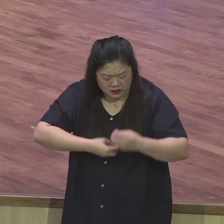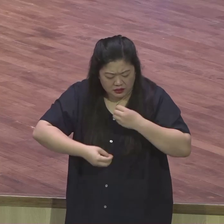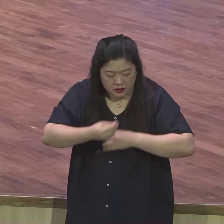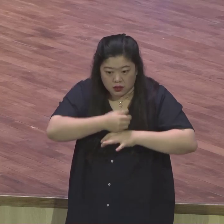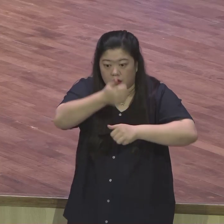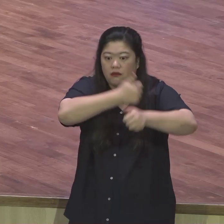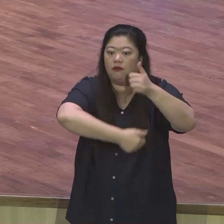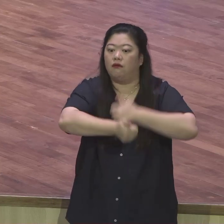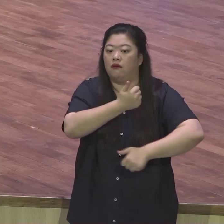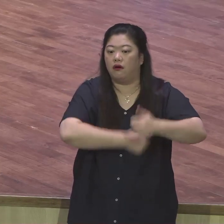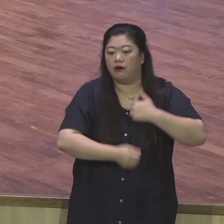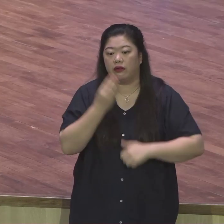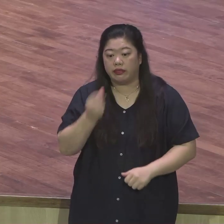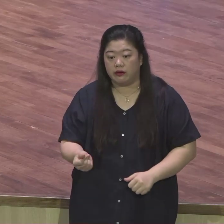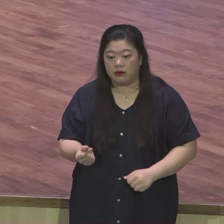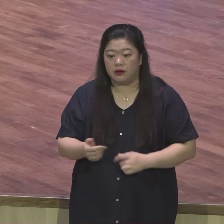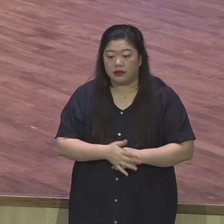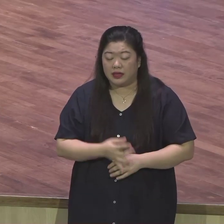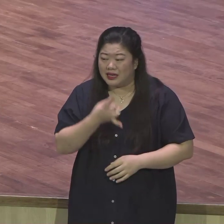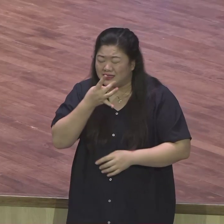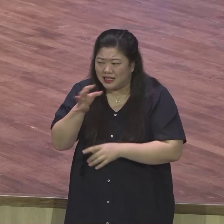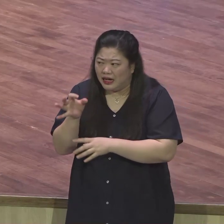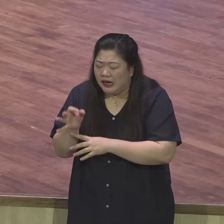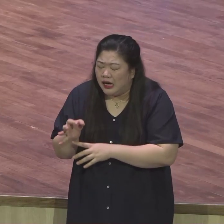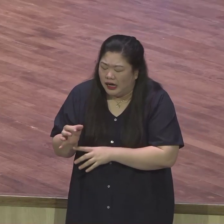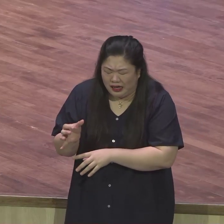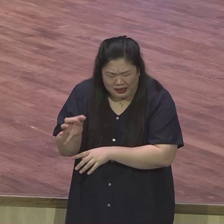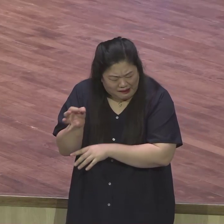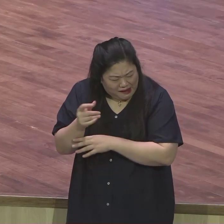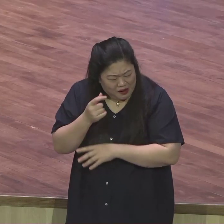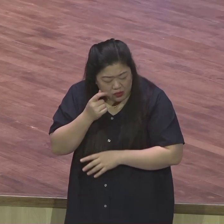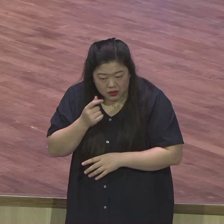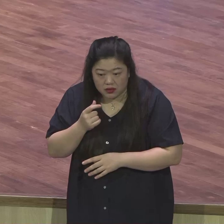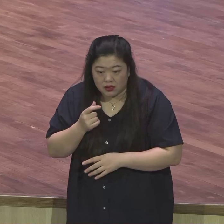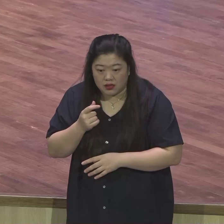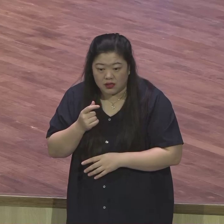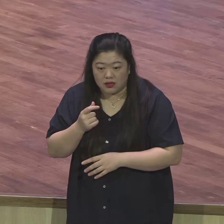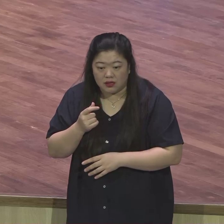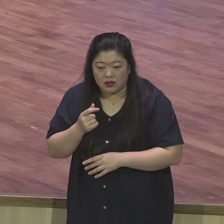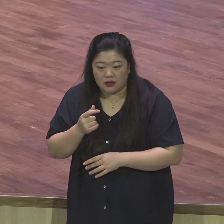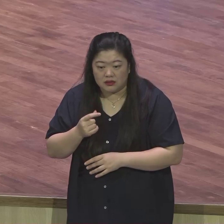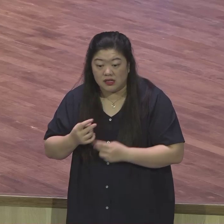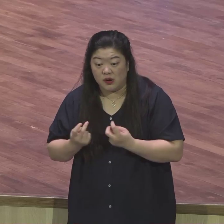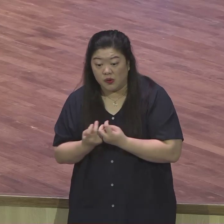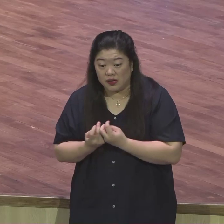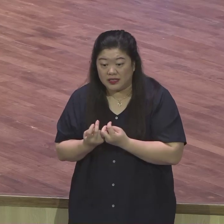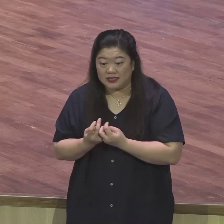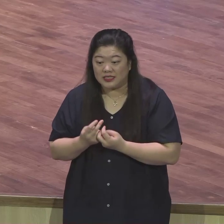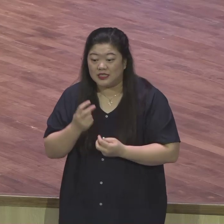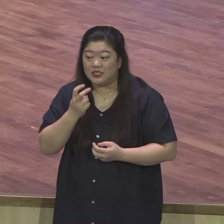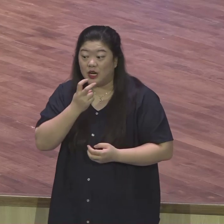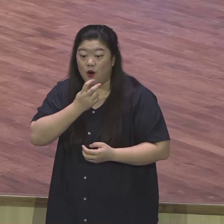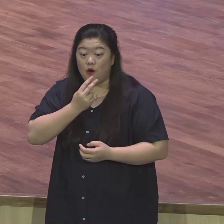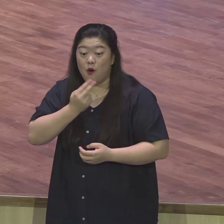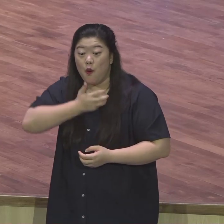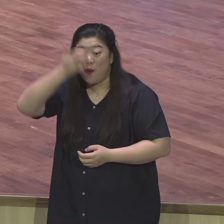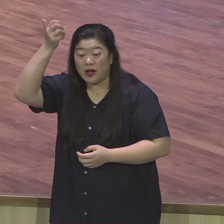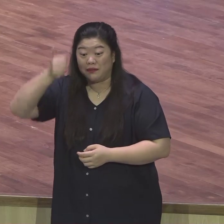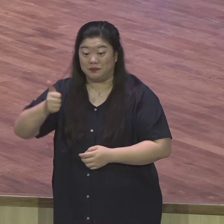곡식을 구하러 온 형들을 어떻게 몰아버렸냐 정탐꾼을 몰아버렸어요. 간첩을 몰았다고. 요셉 대단하죠.